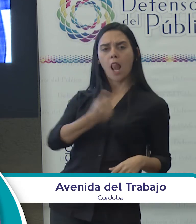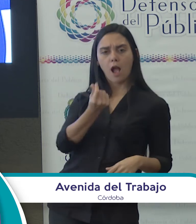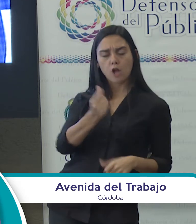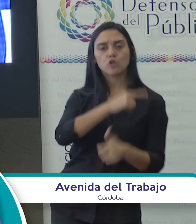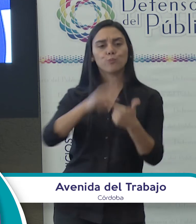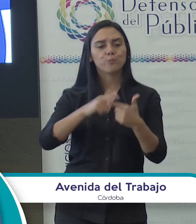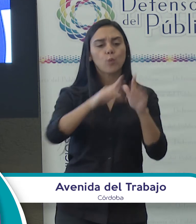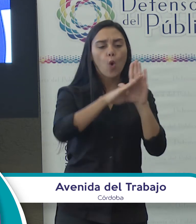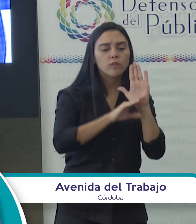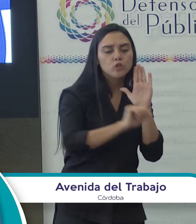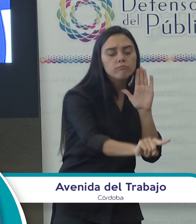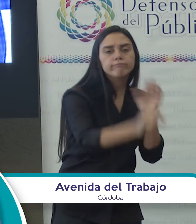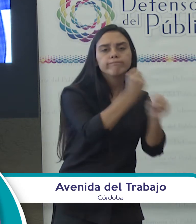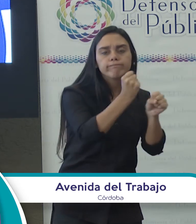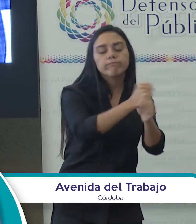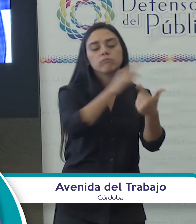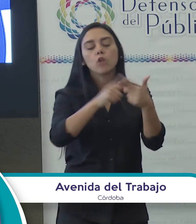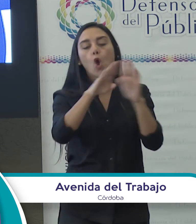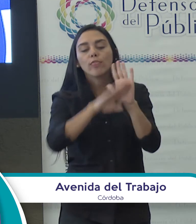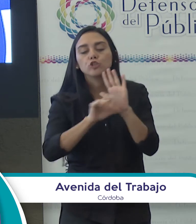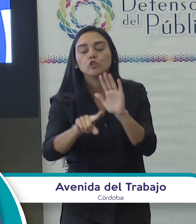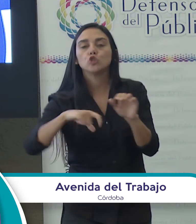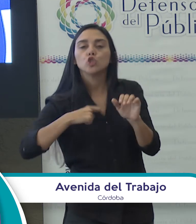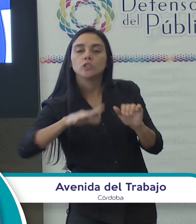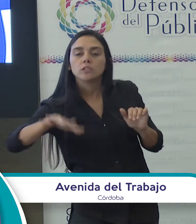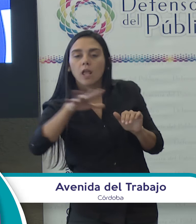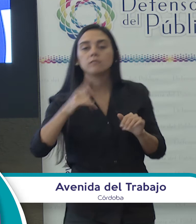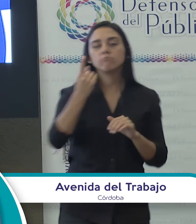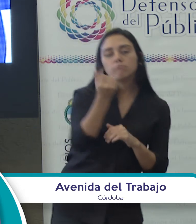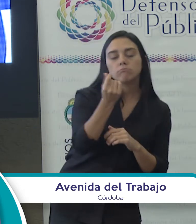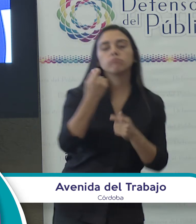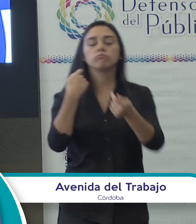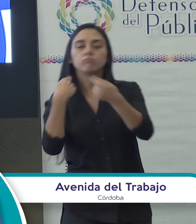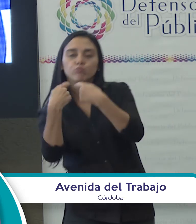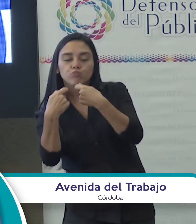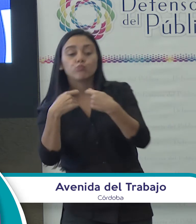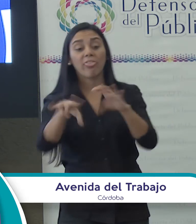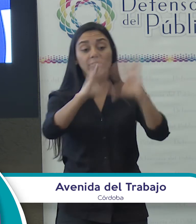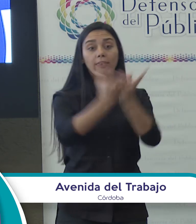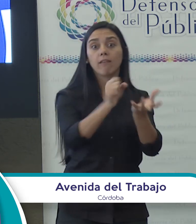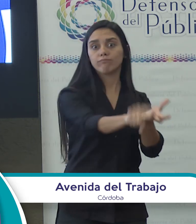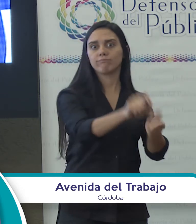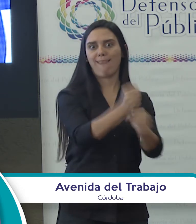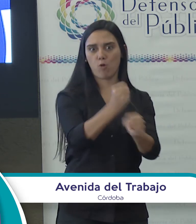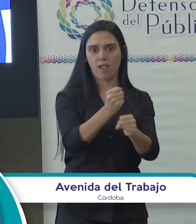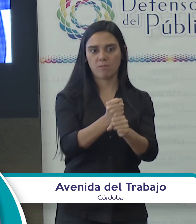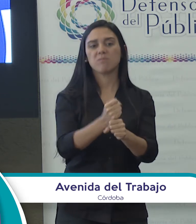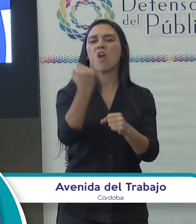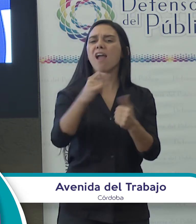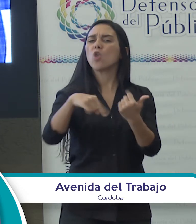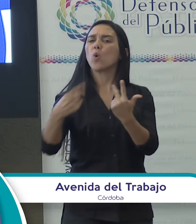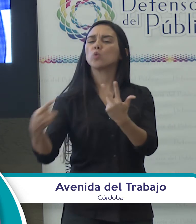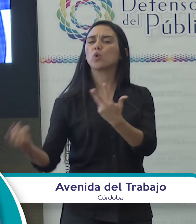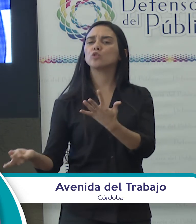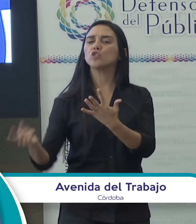laborales, las condiciones sociales, políticas y económicas que rodean a la actividad laboral. Pero también hay otros muchísimos